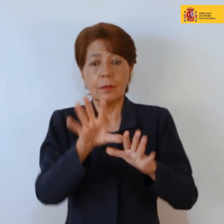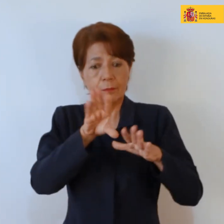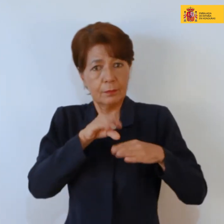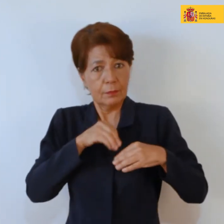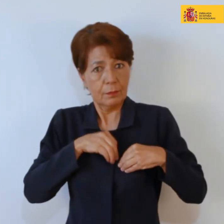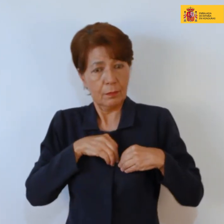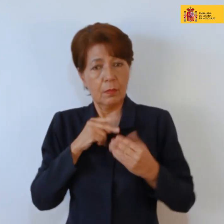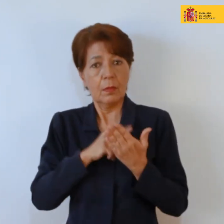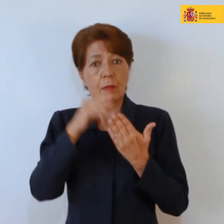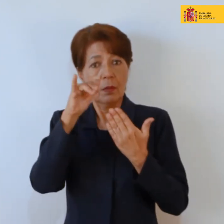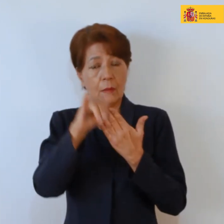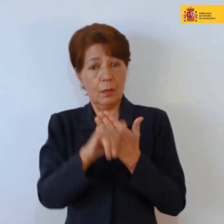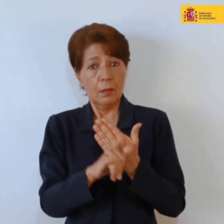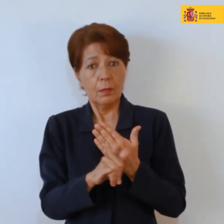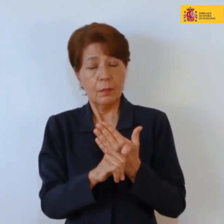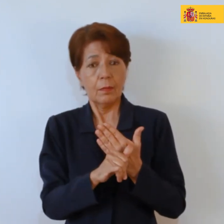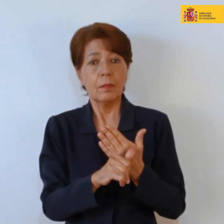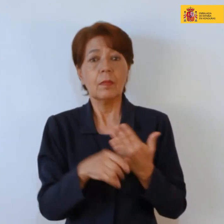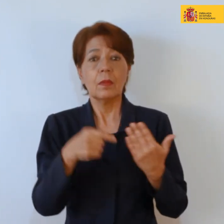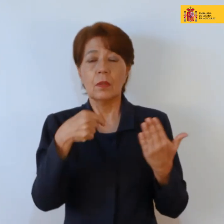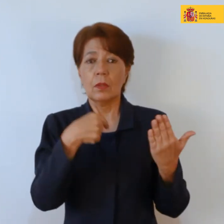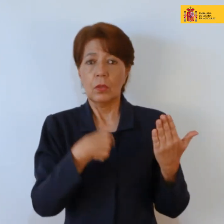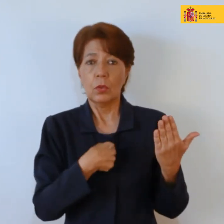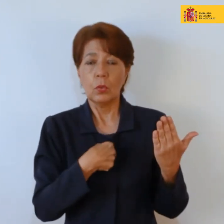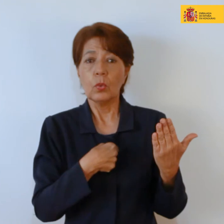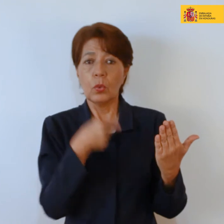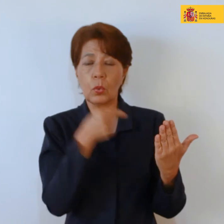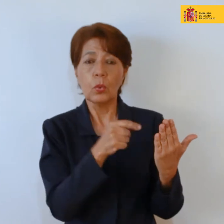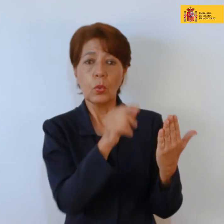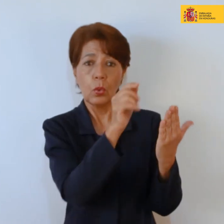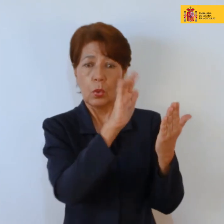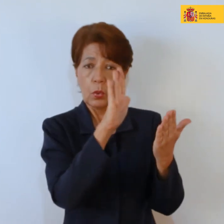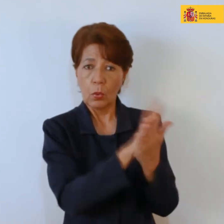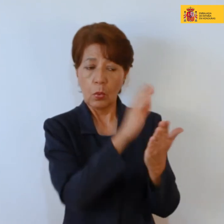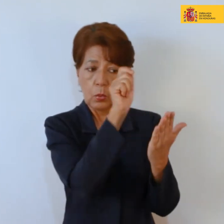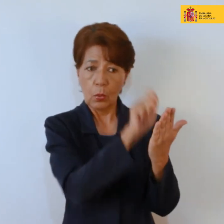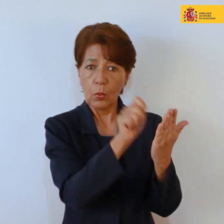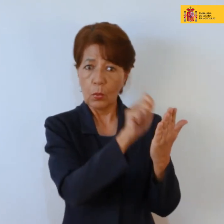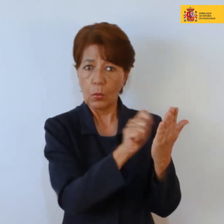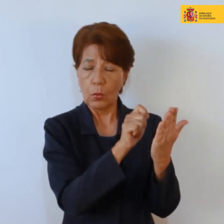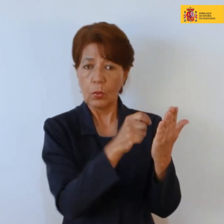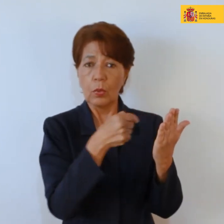tanto la historia real que queda plasmada en el papel y entra dentro del marco